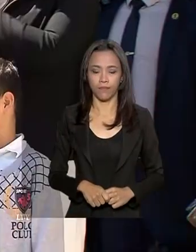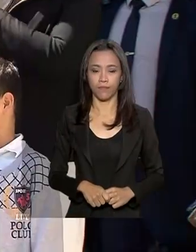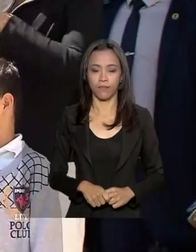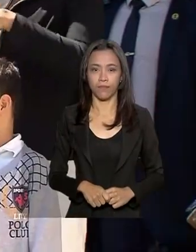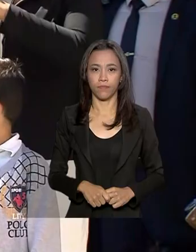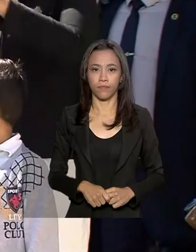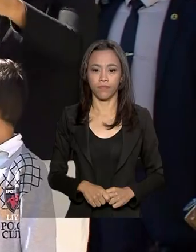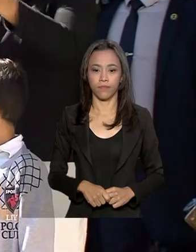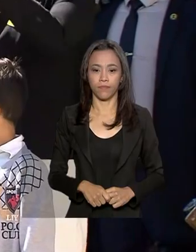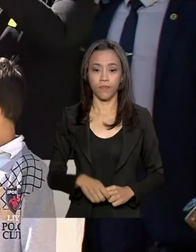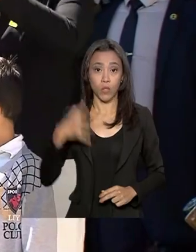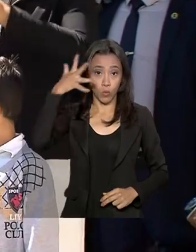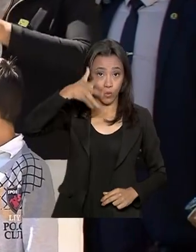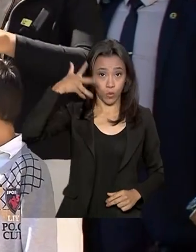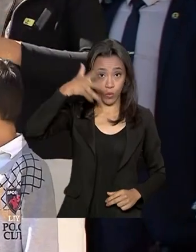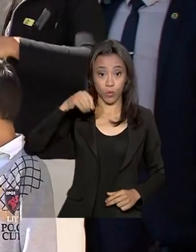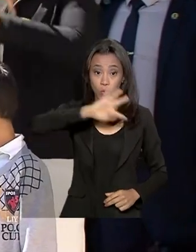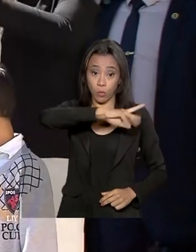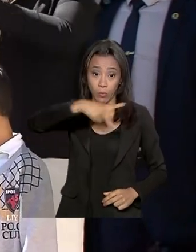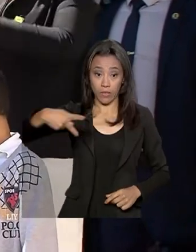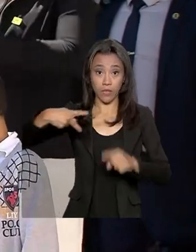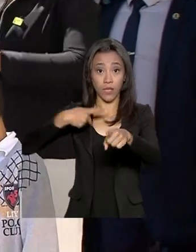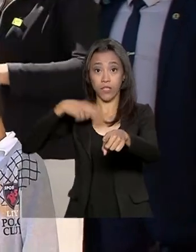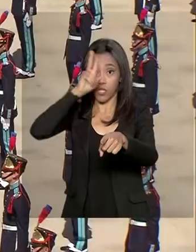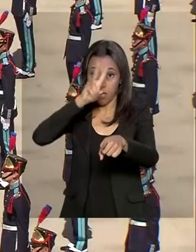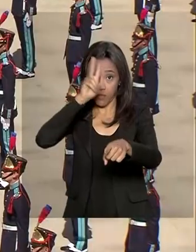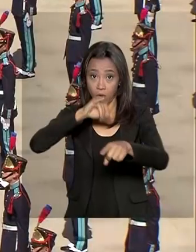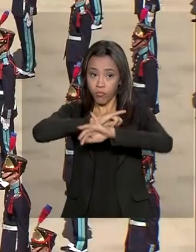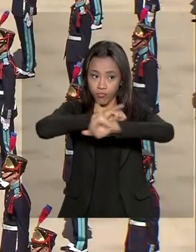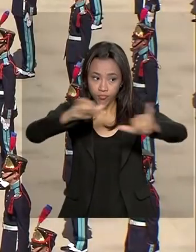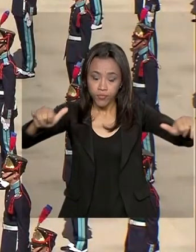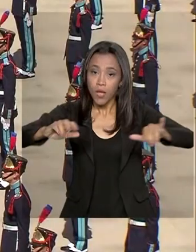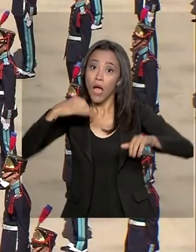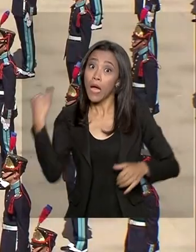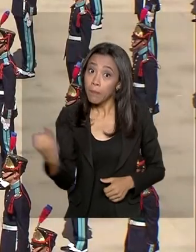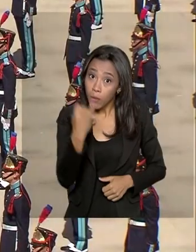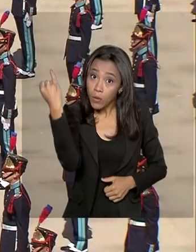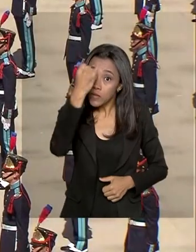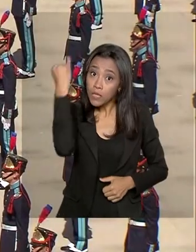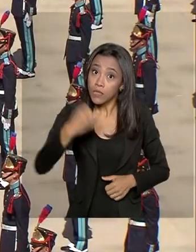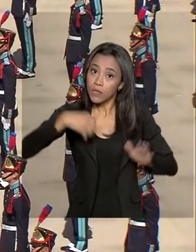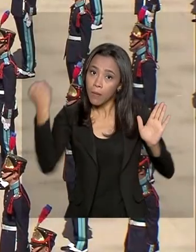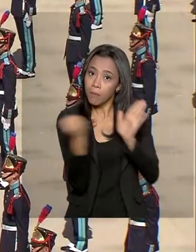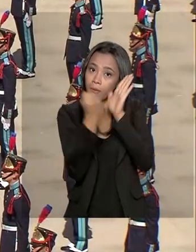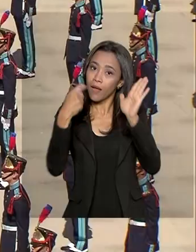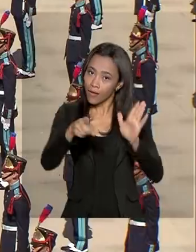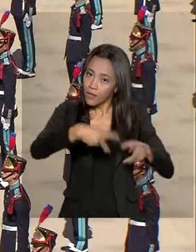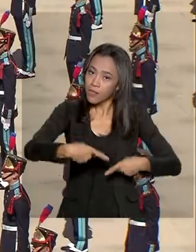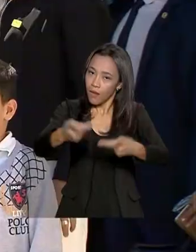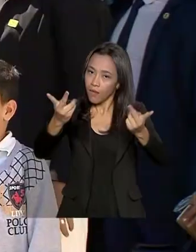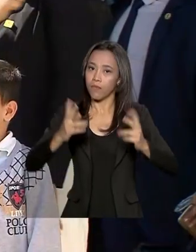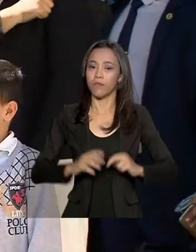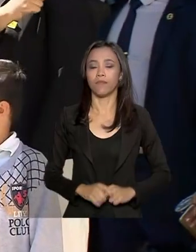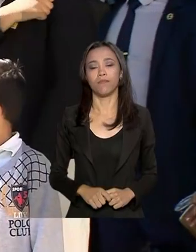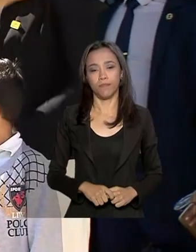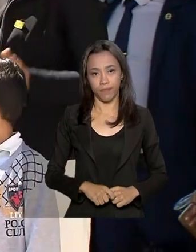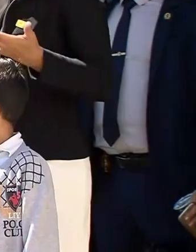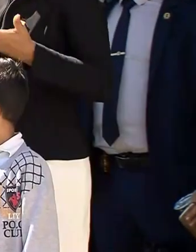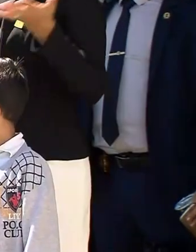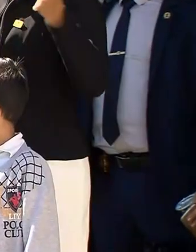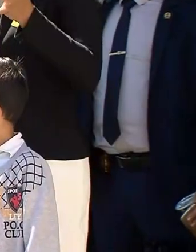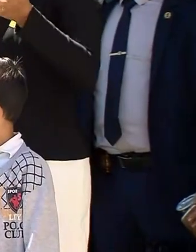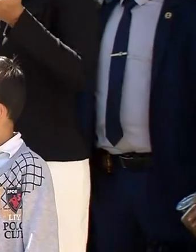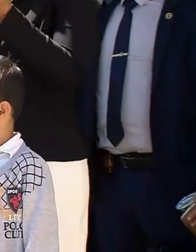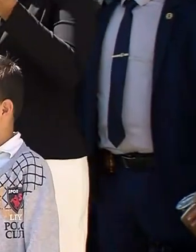No discurso, o presidente lembrou aos cadetes a importância do símbolo que agora eles carregam. O símbolo